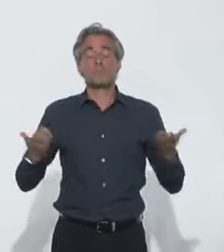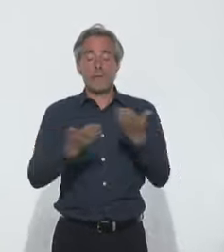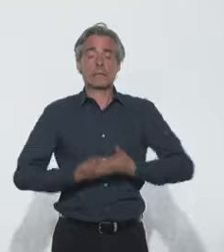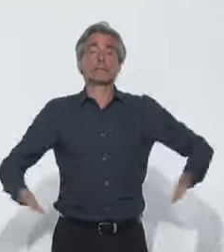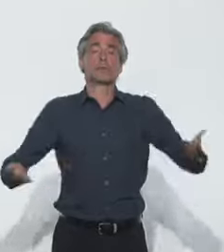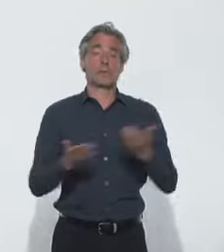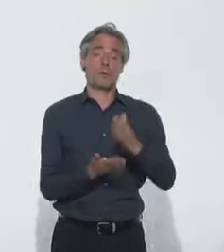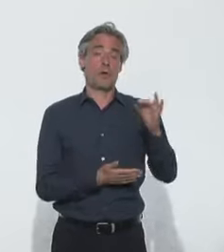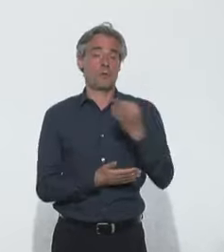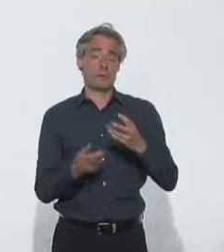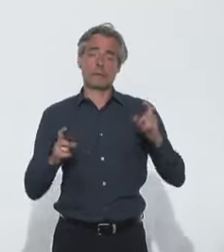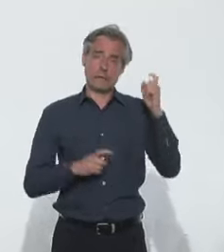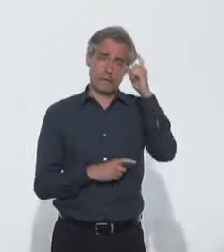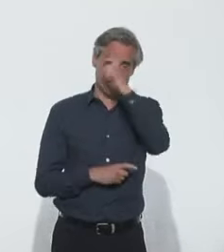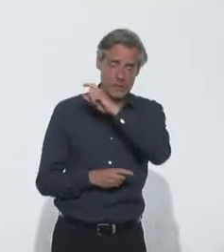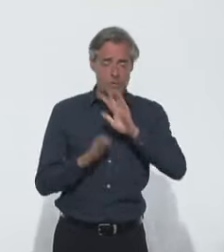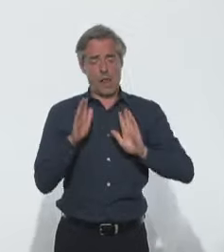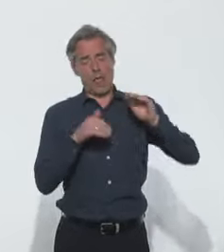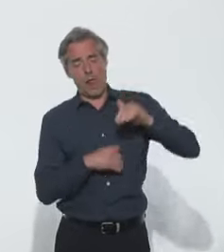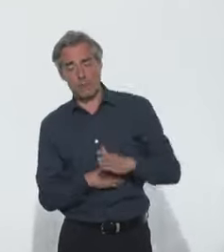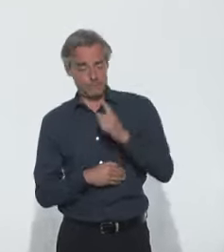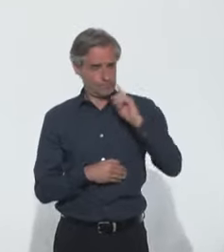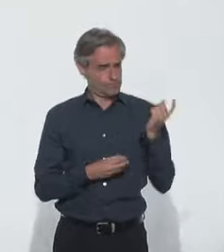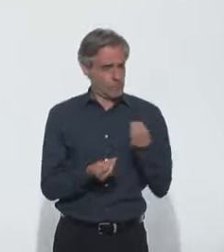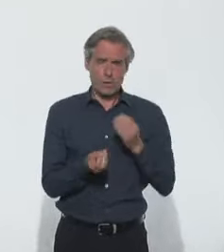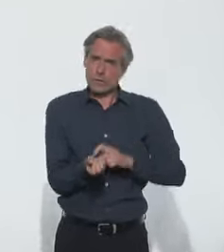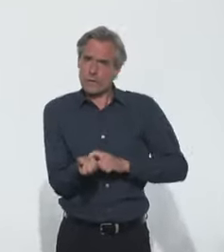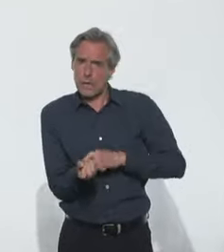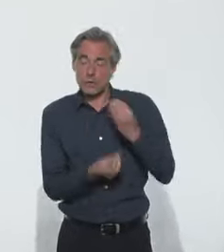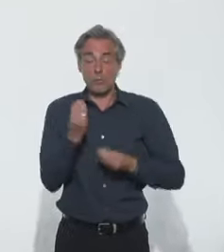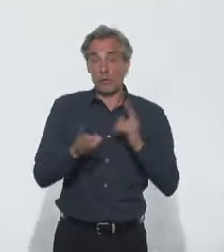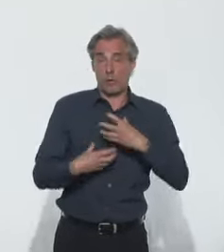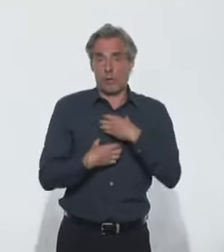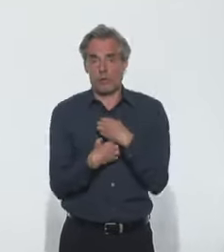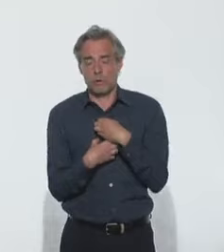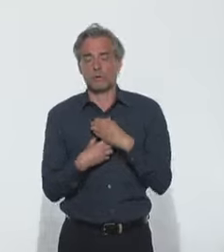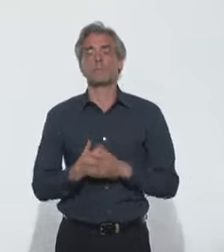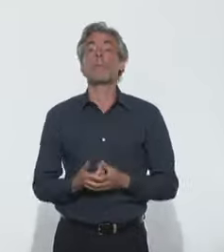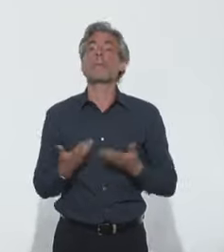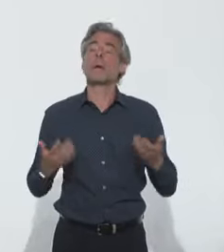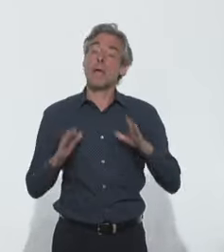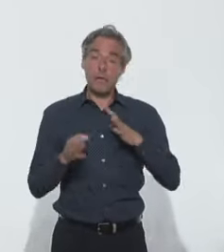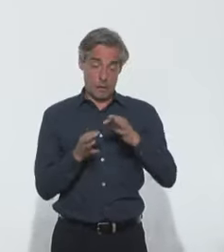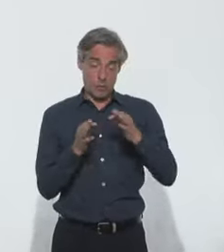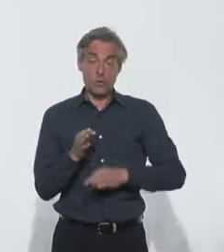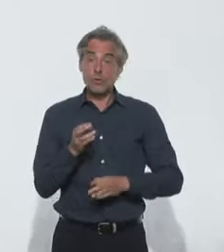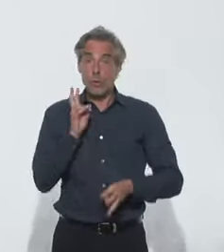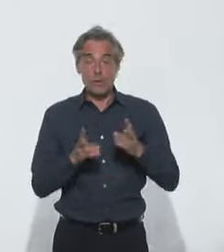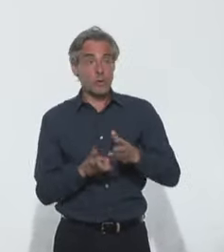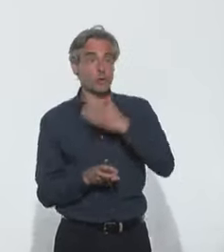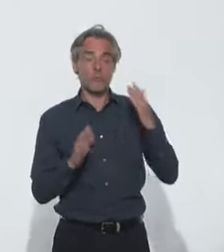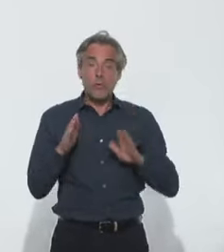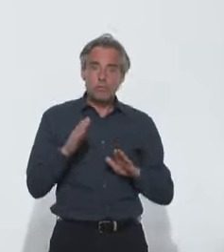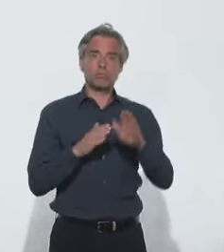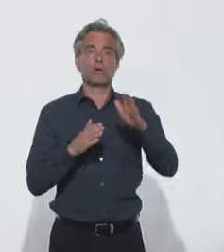situation actuelle est difficile et on peut se sentir stressé ou angoissé. Mais il existe des solutions pour aller mieux